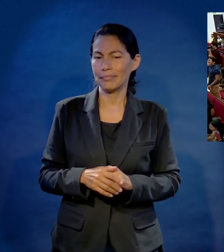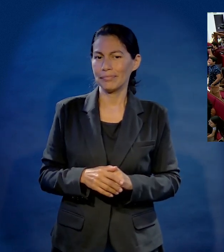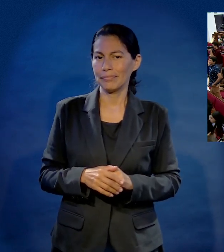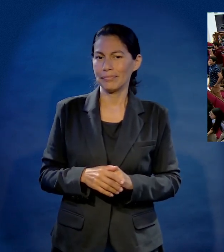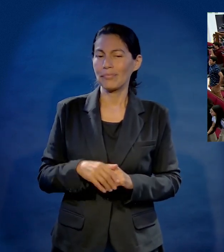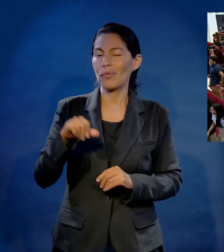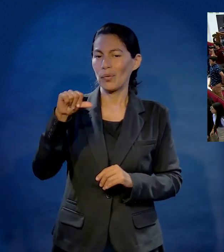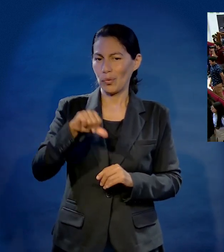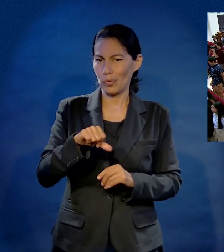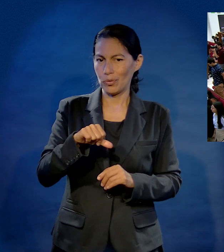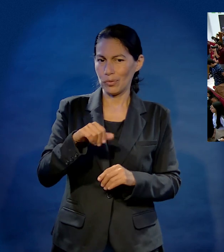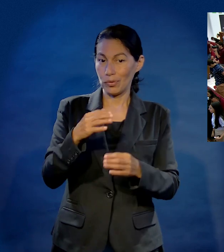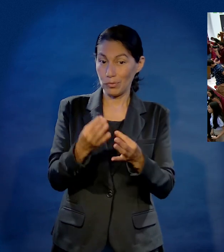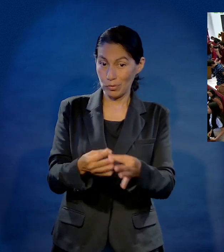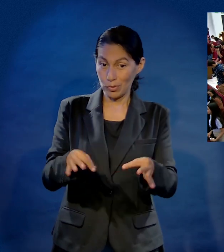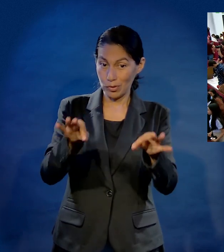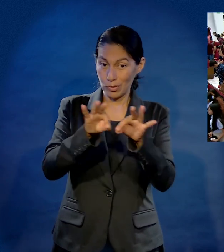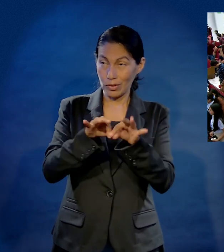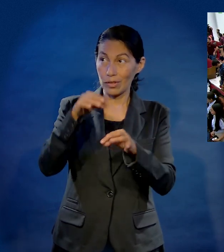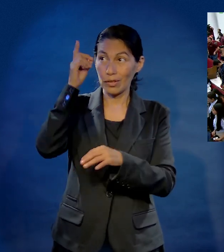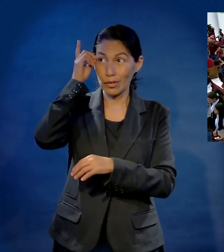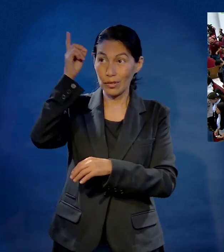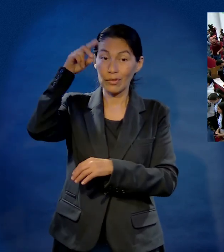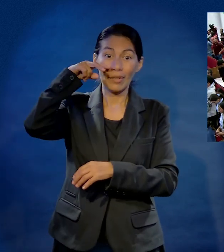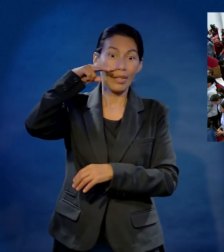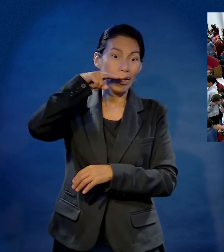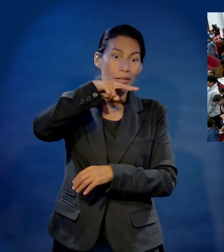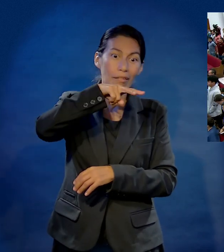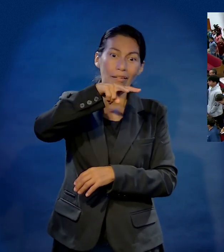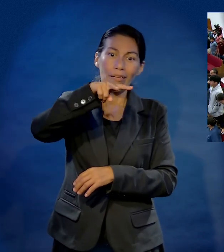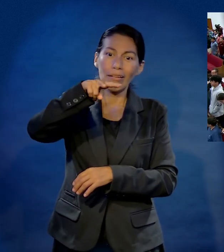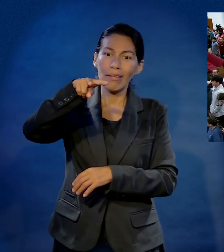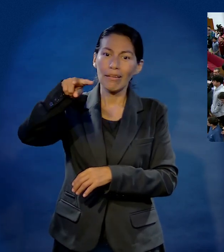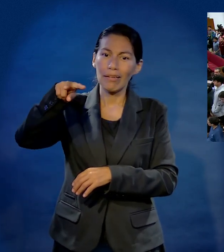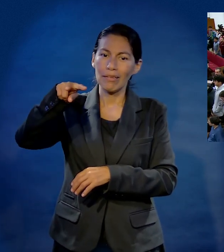Pero no es el punto ese hoy. El punto hoy es que Dios te vea.